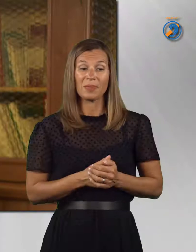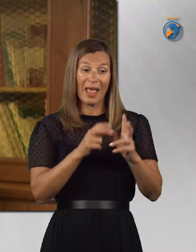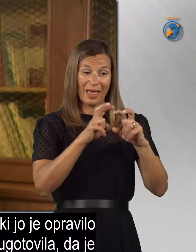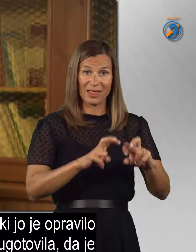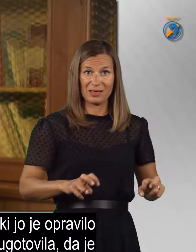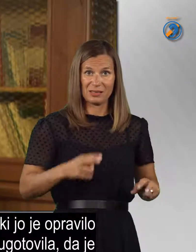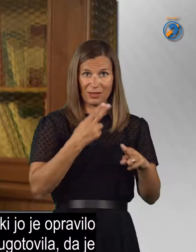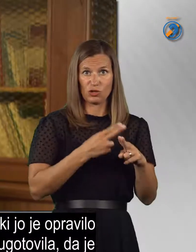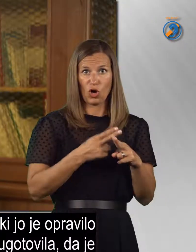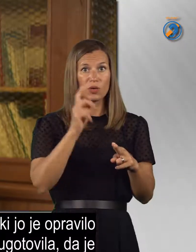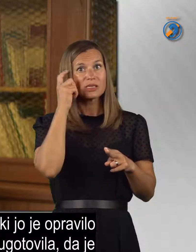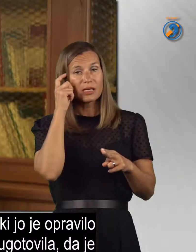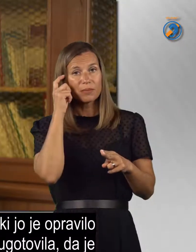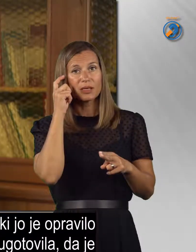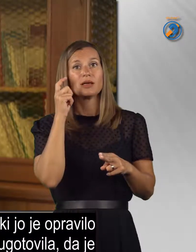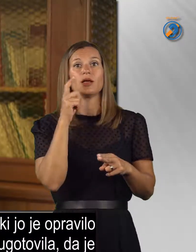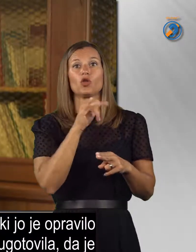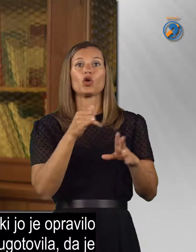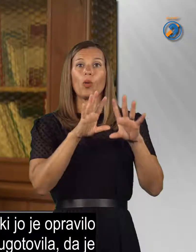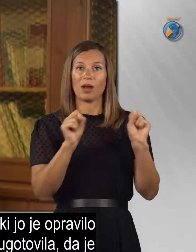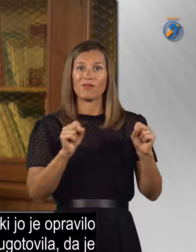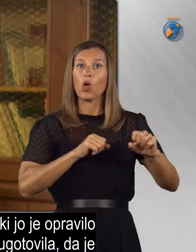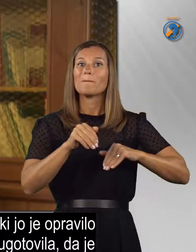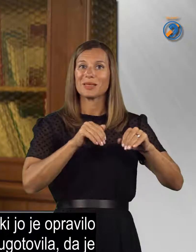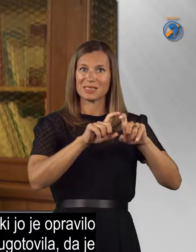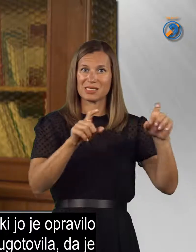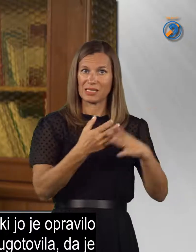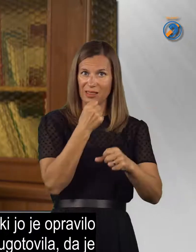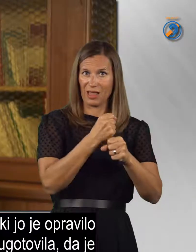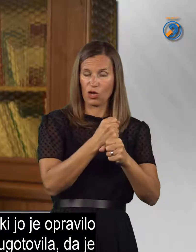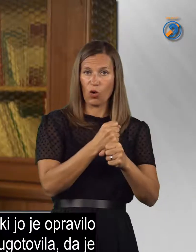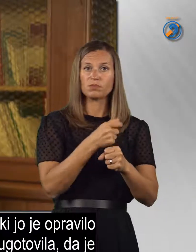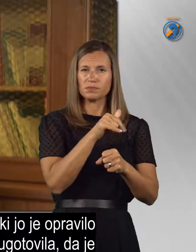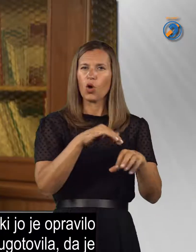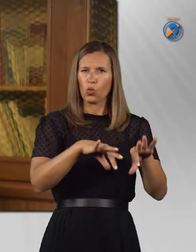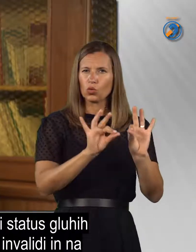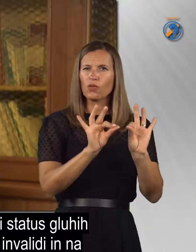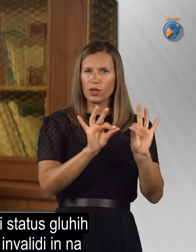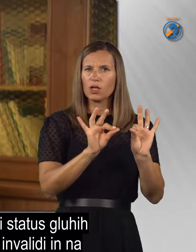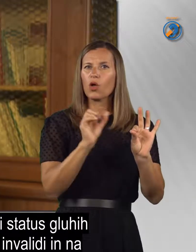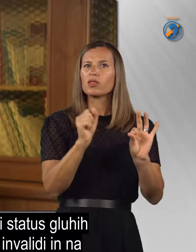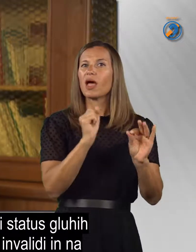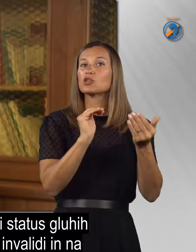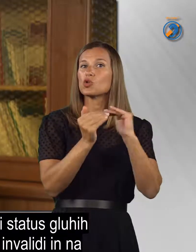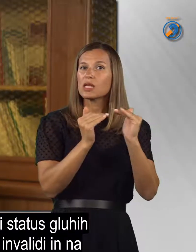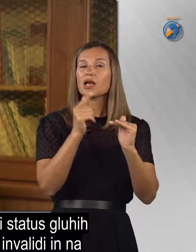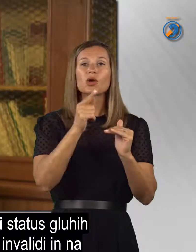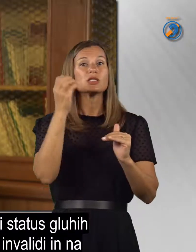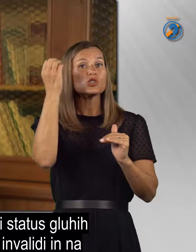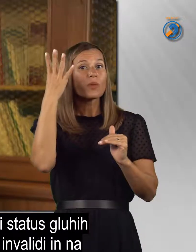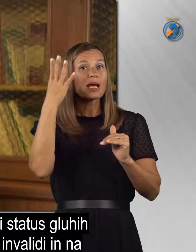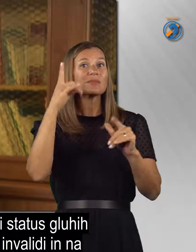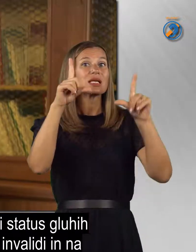analiza državne skrbi, ki jo je upravilo ministrstvo za delo, ugotovilo, da je socialni in